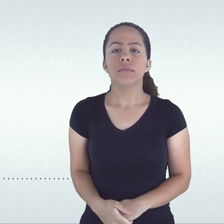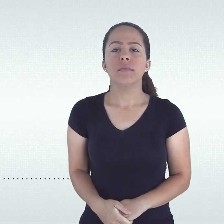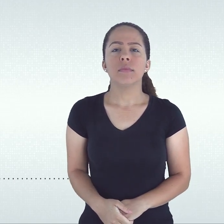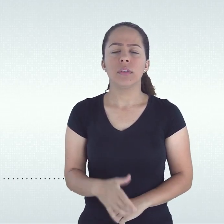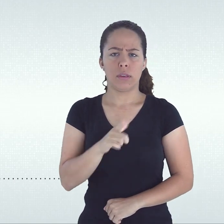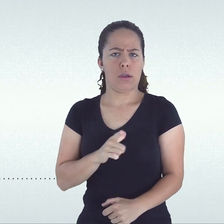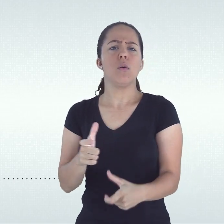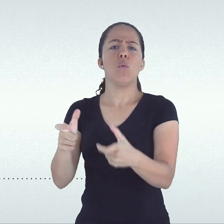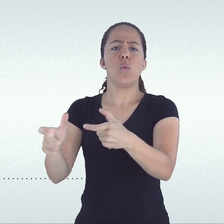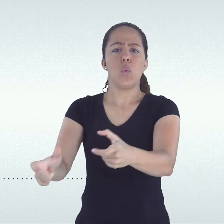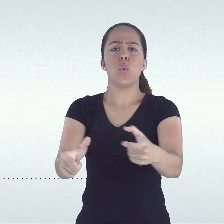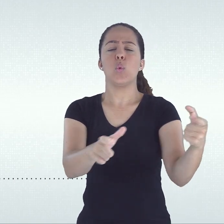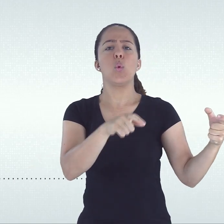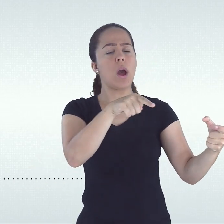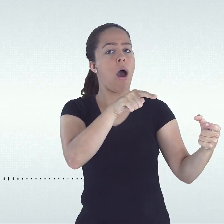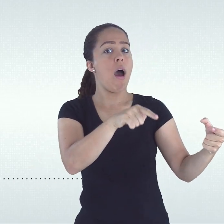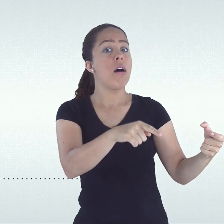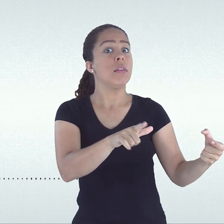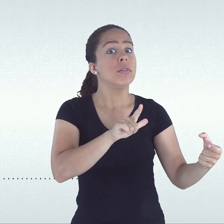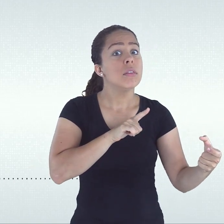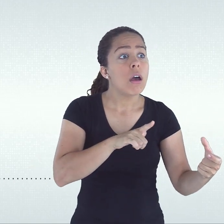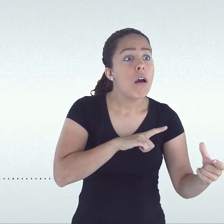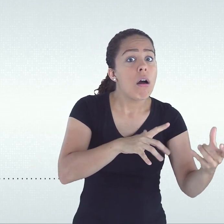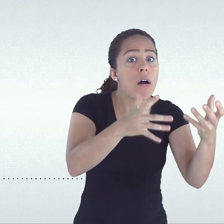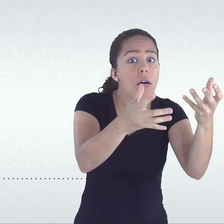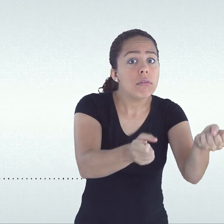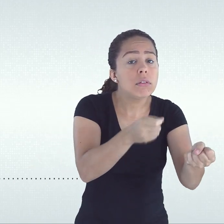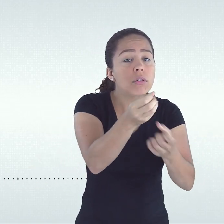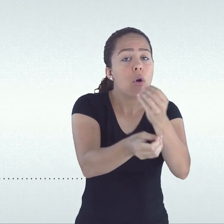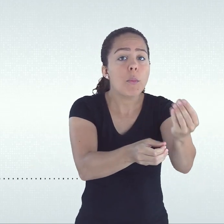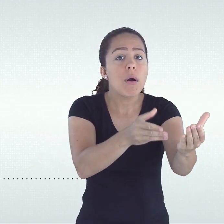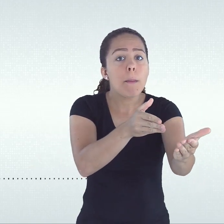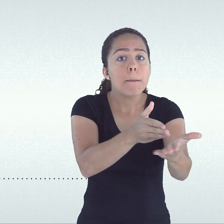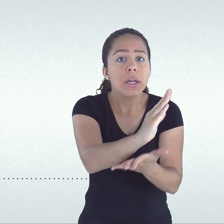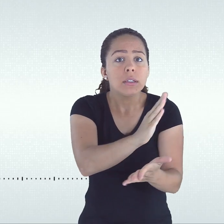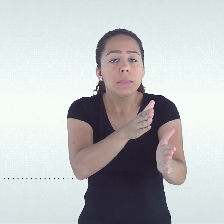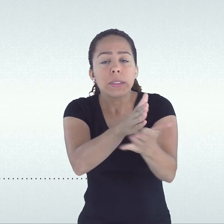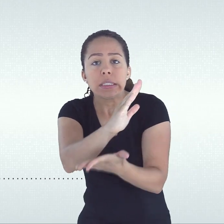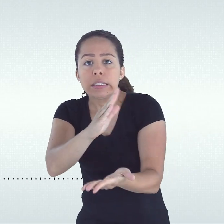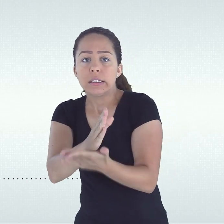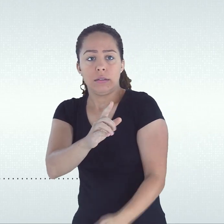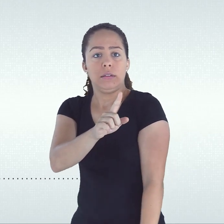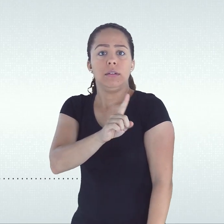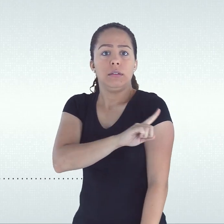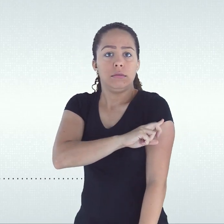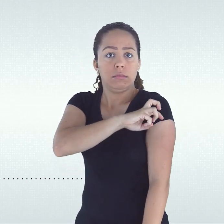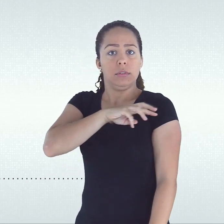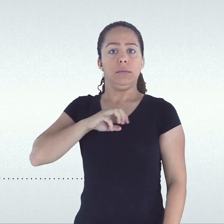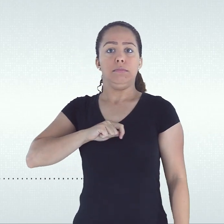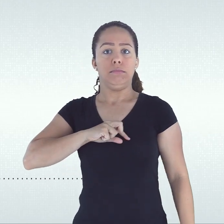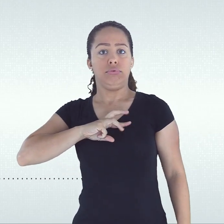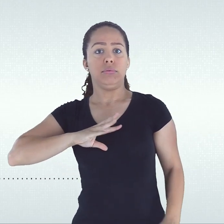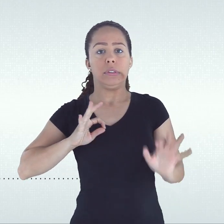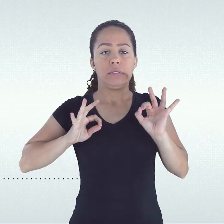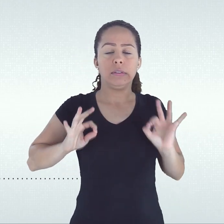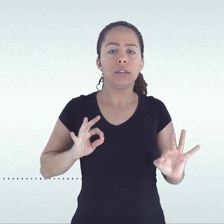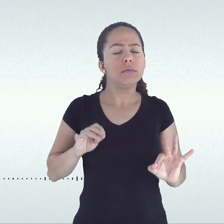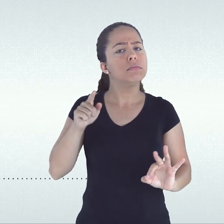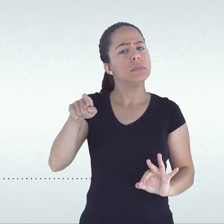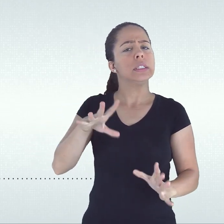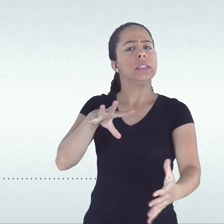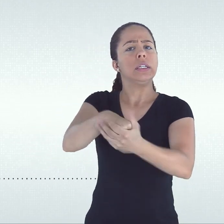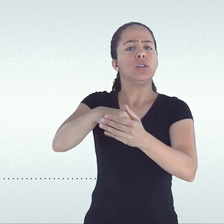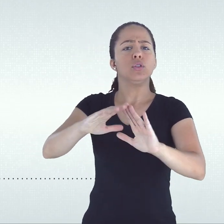inciso 3º. Nos estabelecimentos que adotam a progressão regular por série, o regime